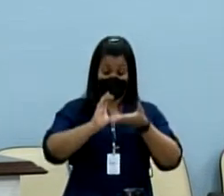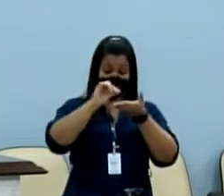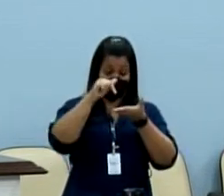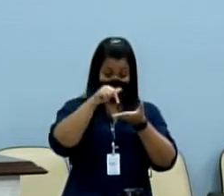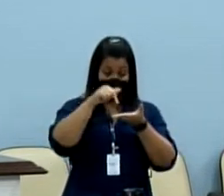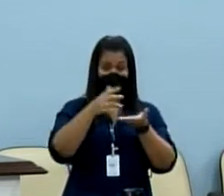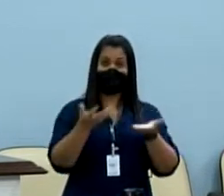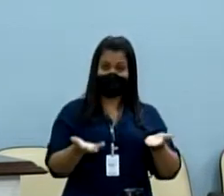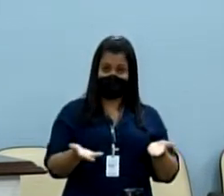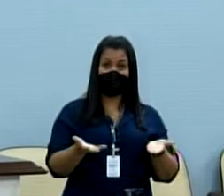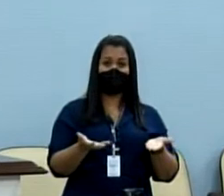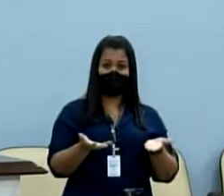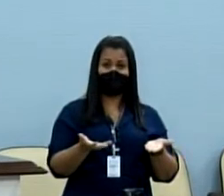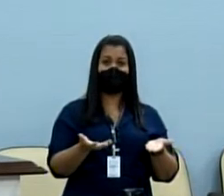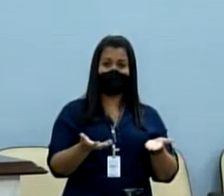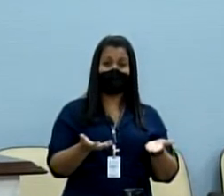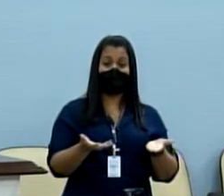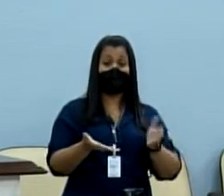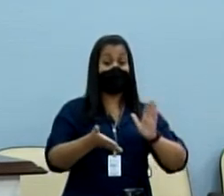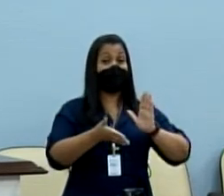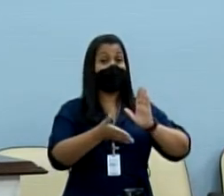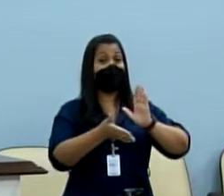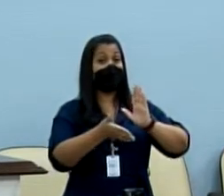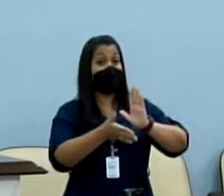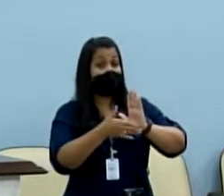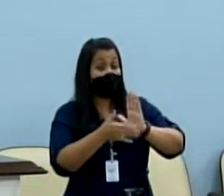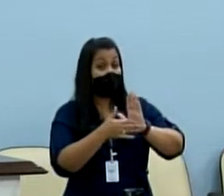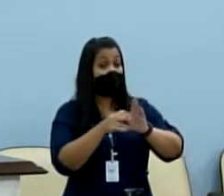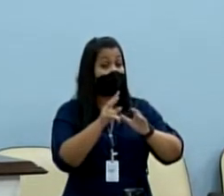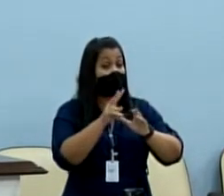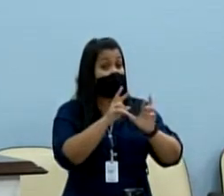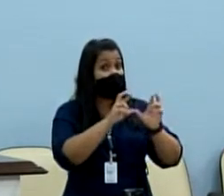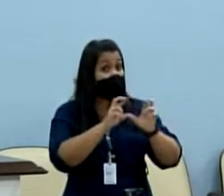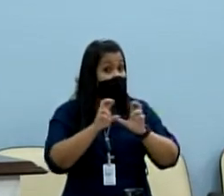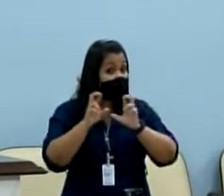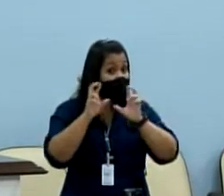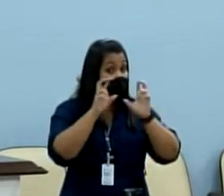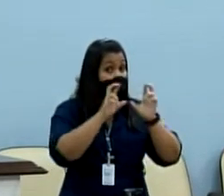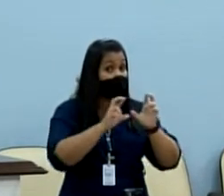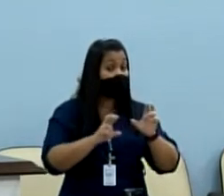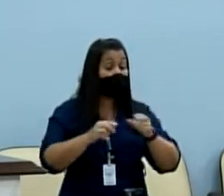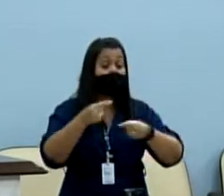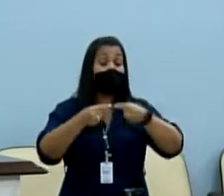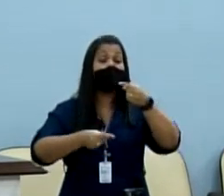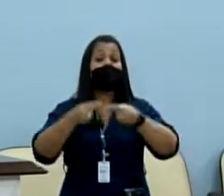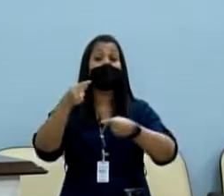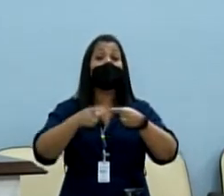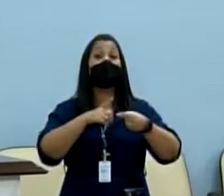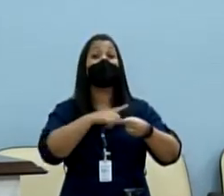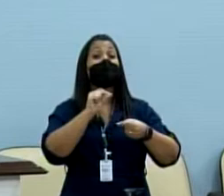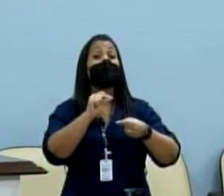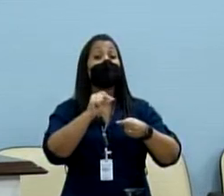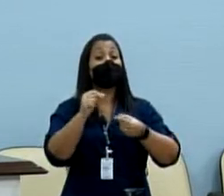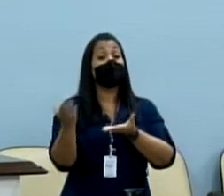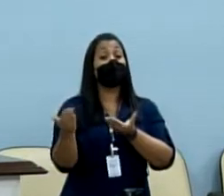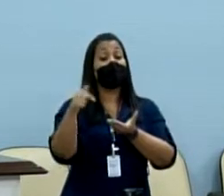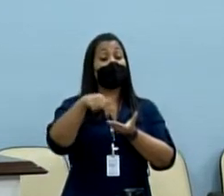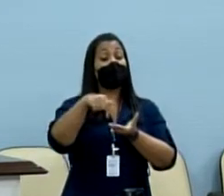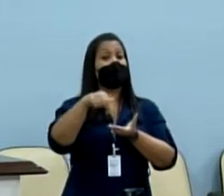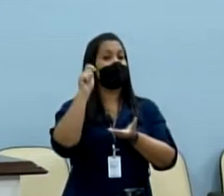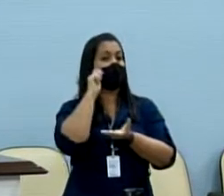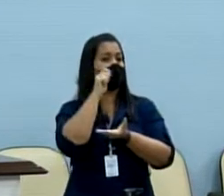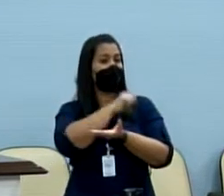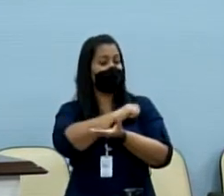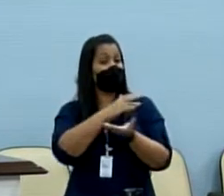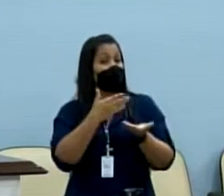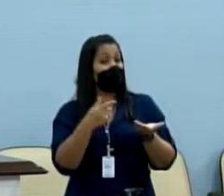consultivo, propositivo e fiscalizador das políticas públicas que envolvem os jovens na cidade. Com